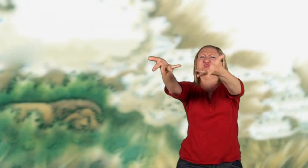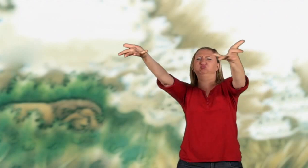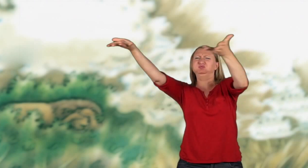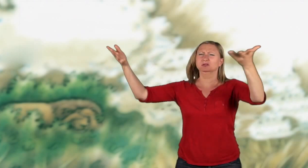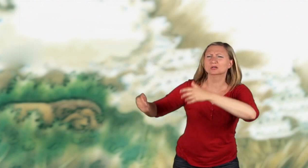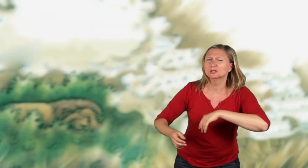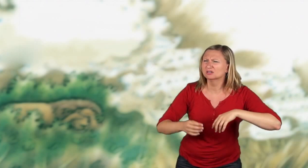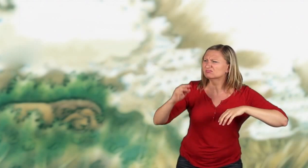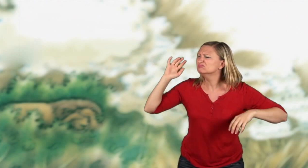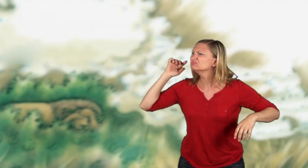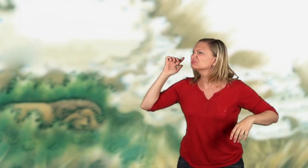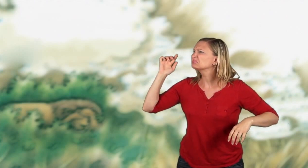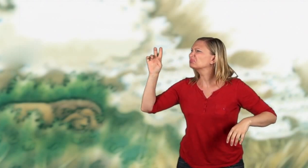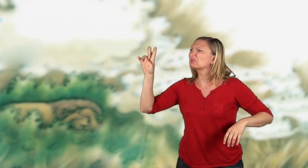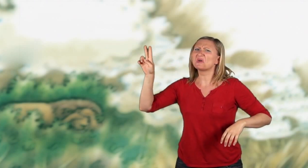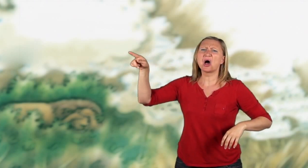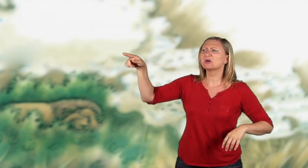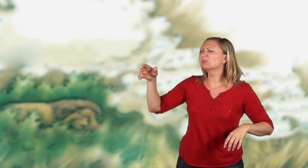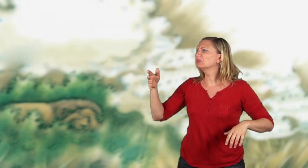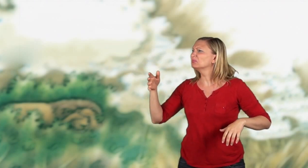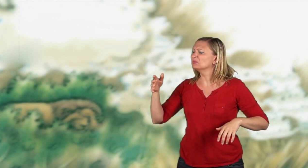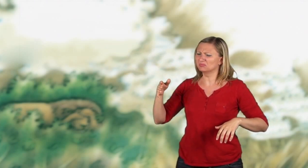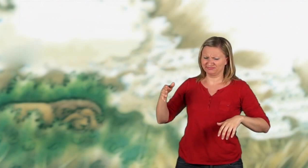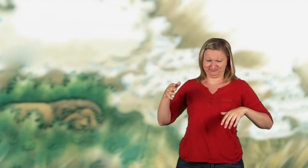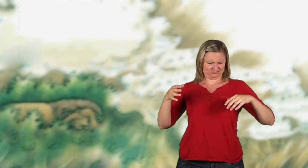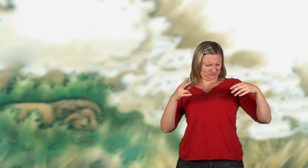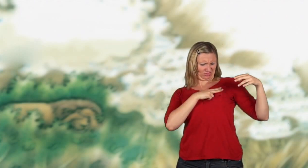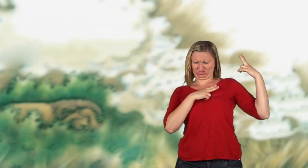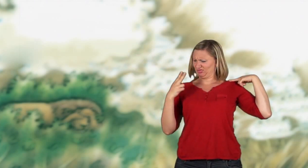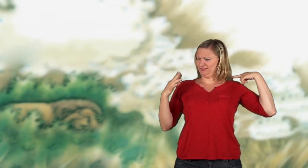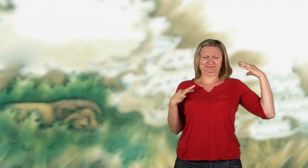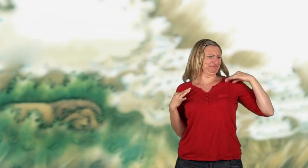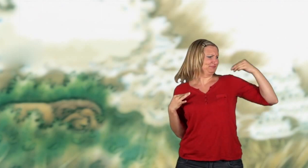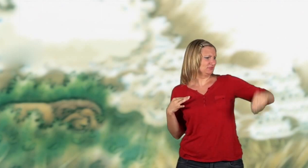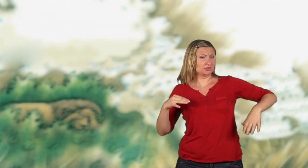hörte Leo jemanden schimpfen. Verblüfft, schob er die Zweige seines Versteckes auseinander.